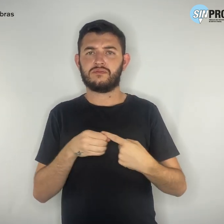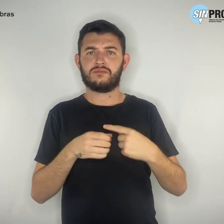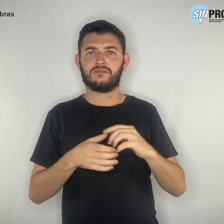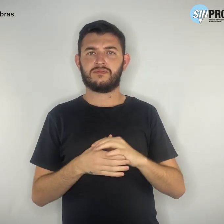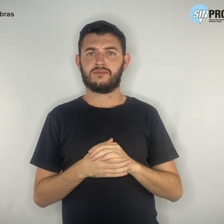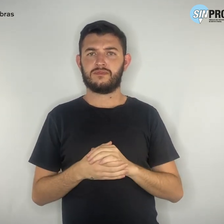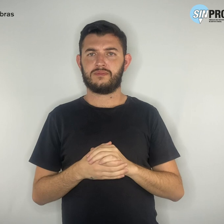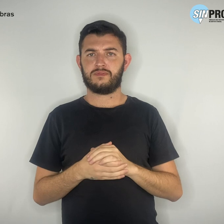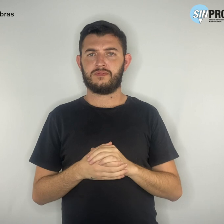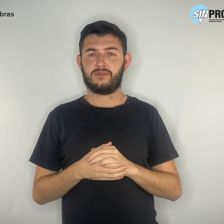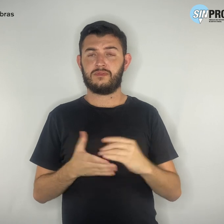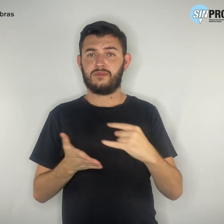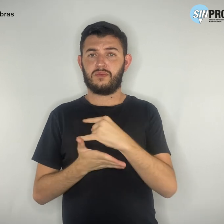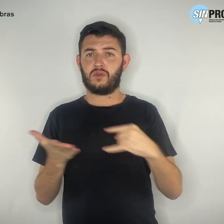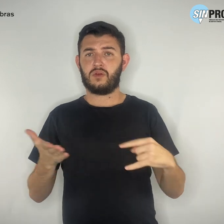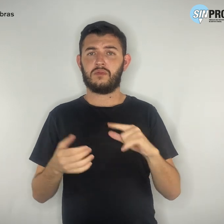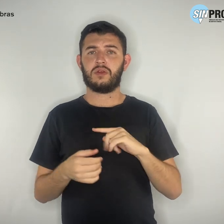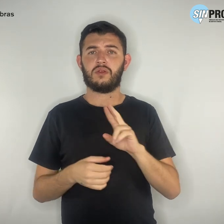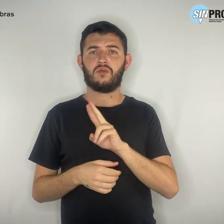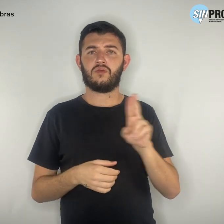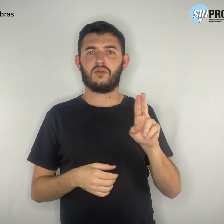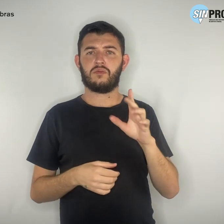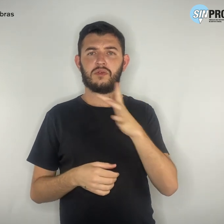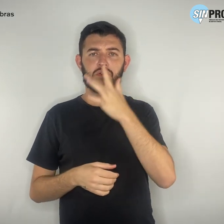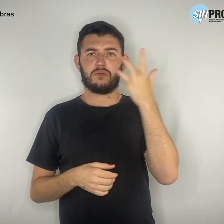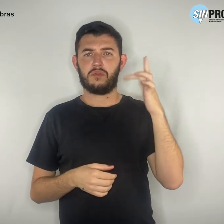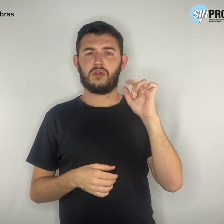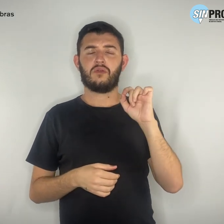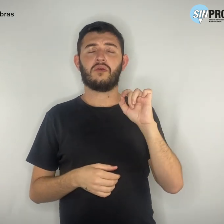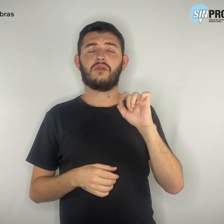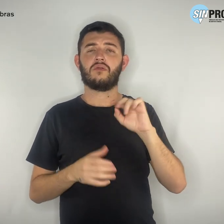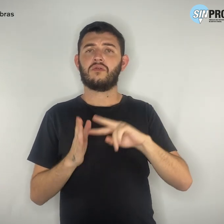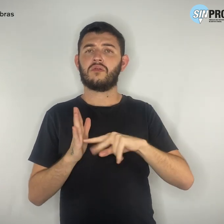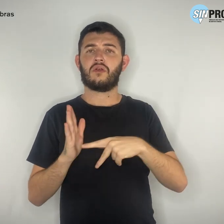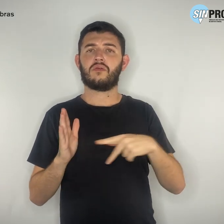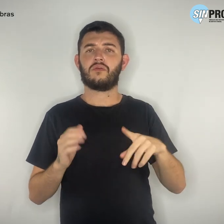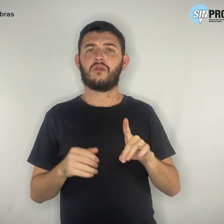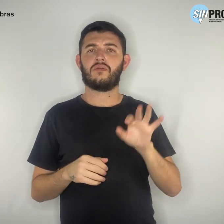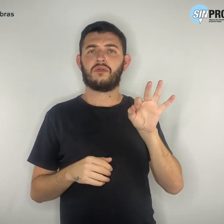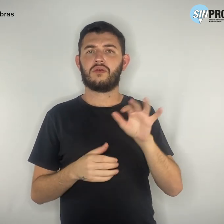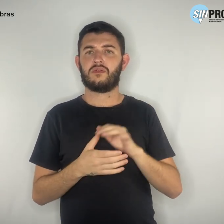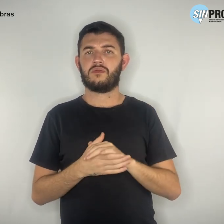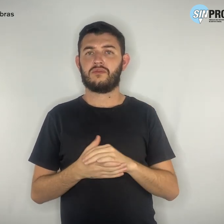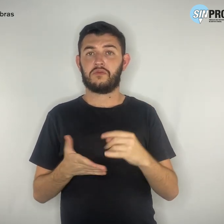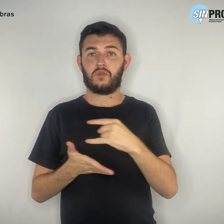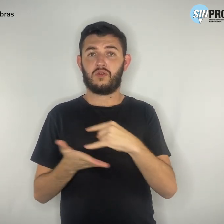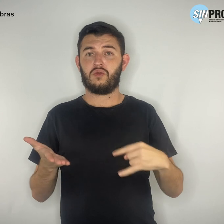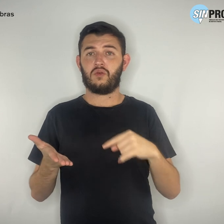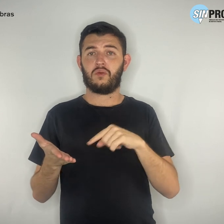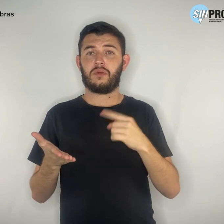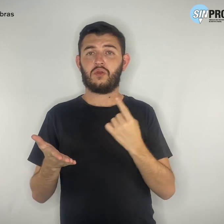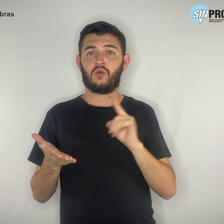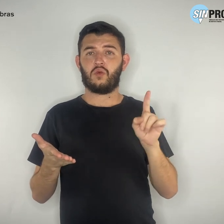ainda leva o nome de dirigentes do SimproDF. No último relatado ao SimproDF,